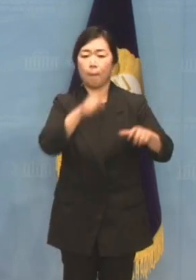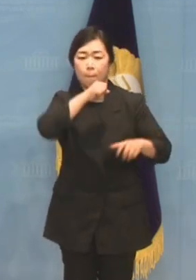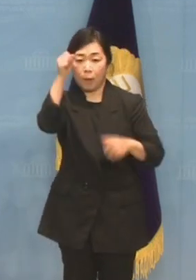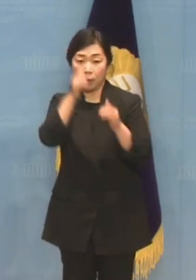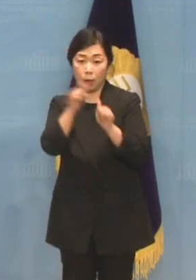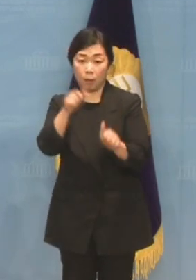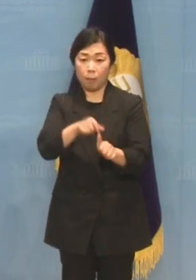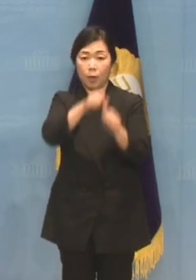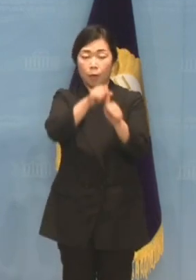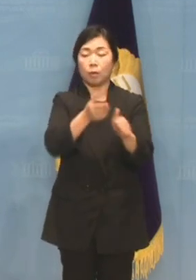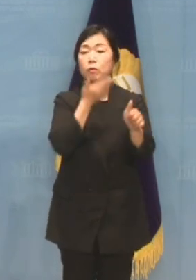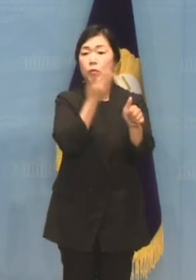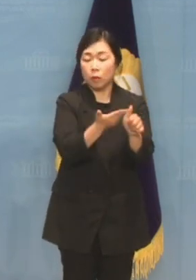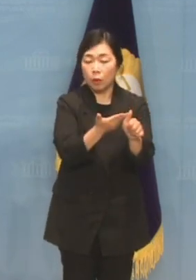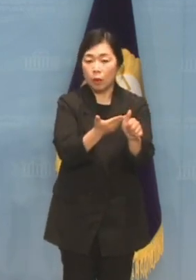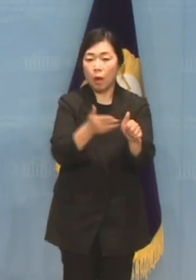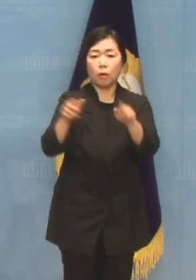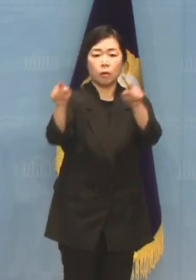국민의힘